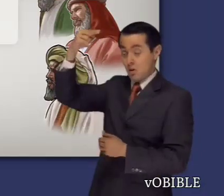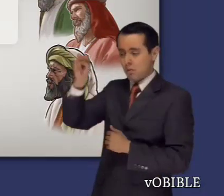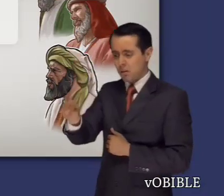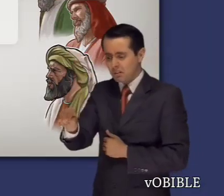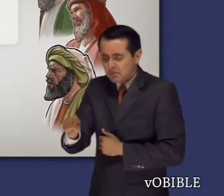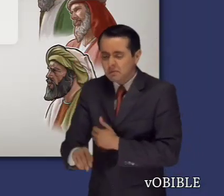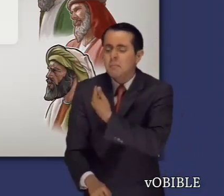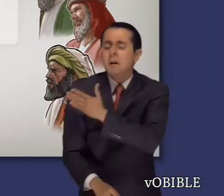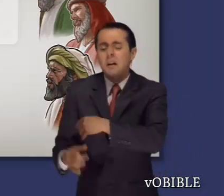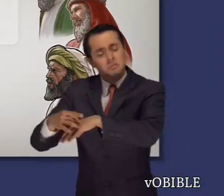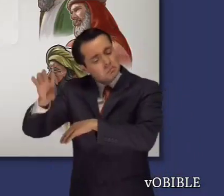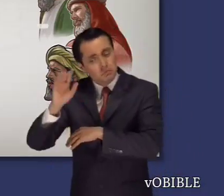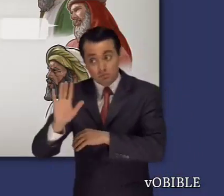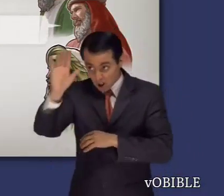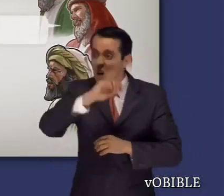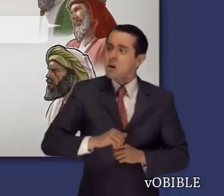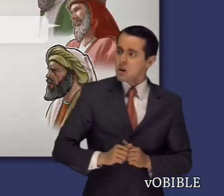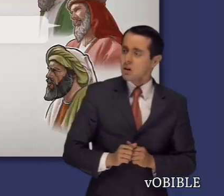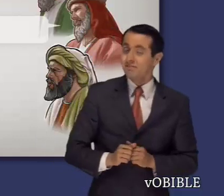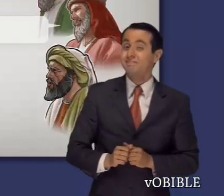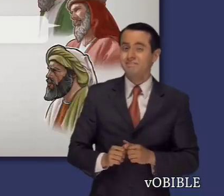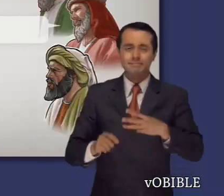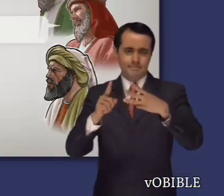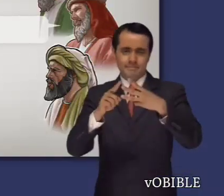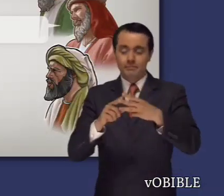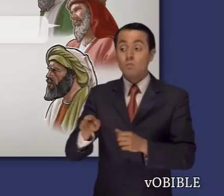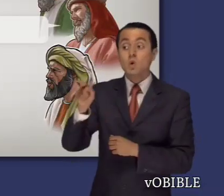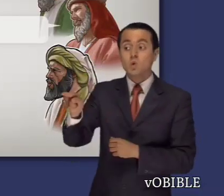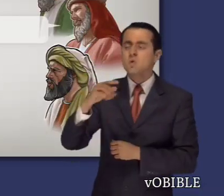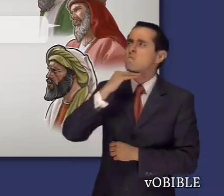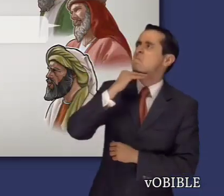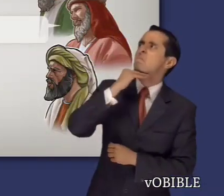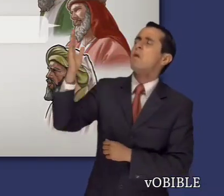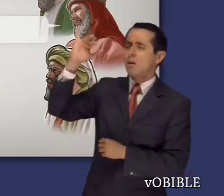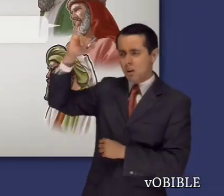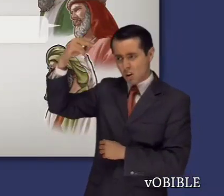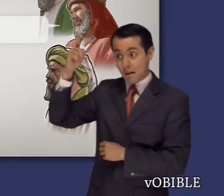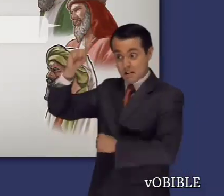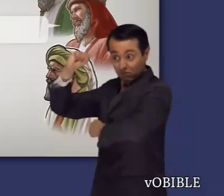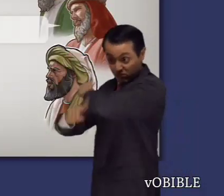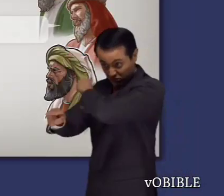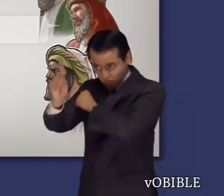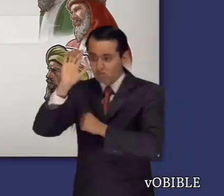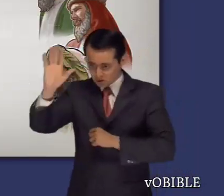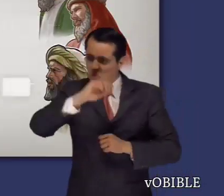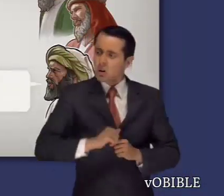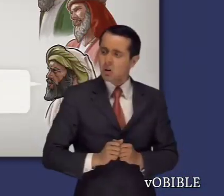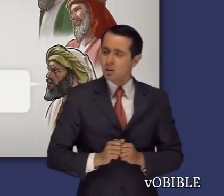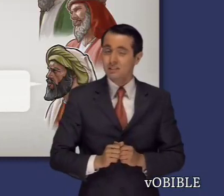es de ningún valor para Dios. Bildad dio a entender que Job sufría porque estaba siendo castigado por sus pecados.